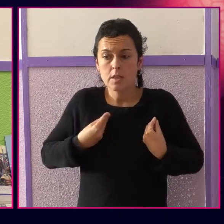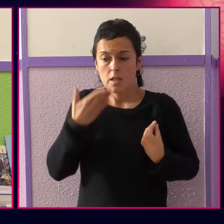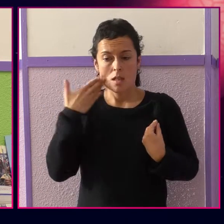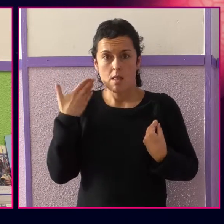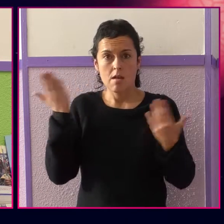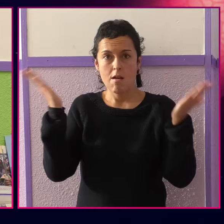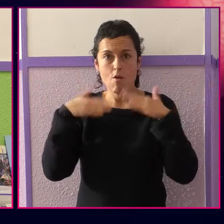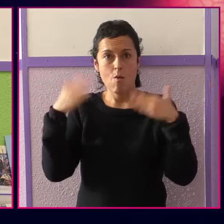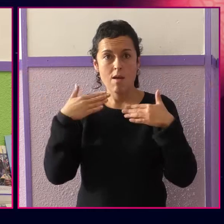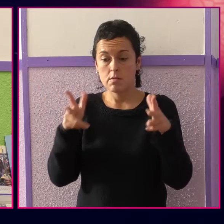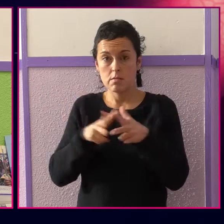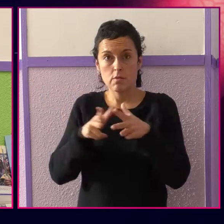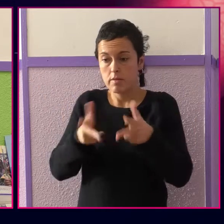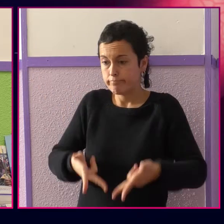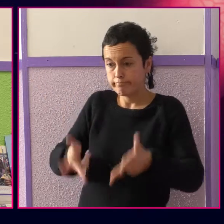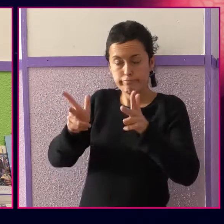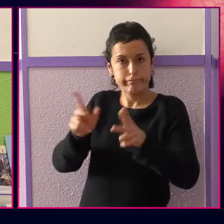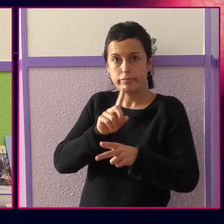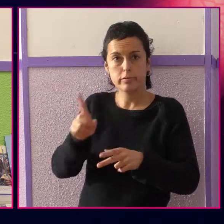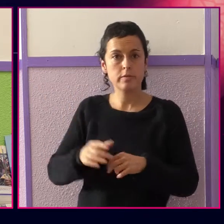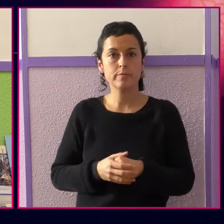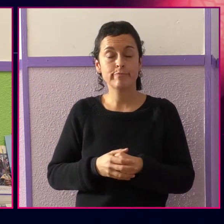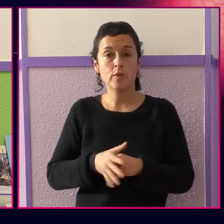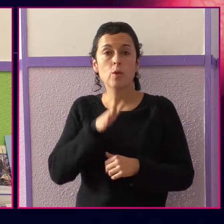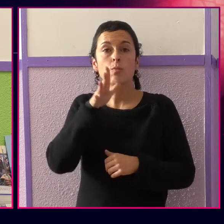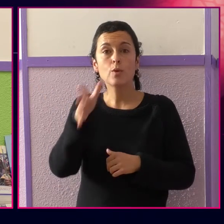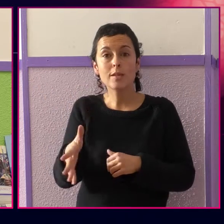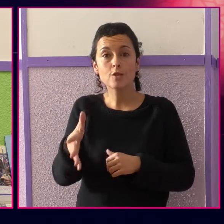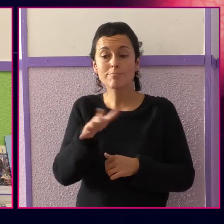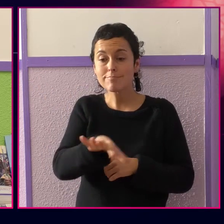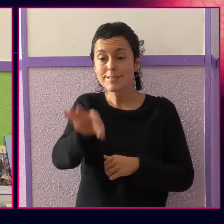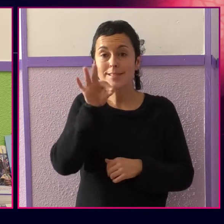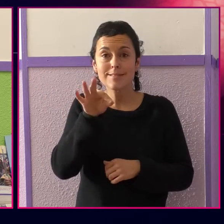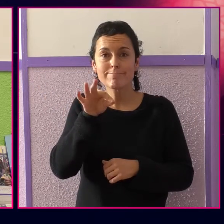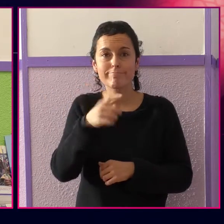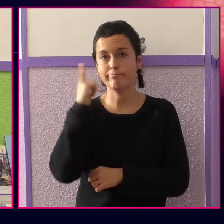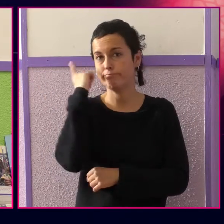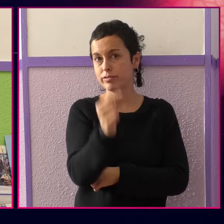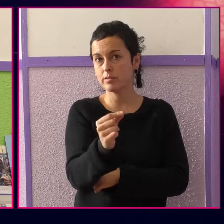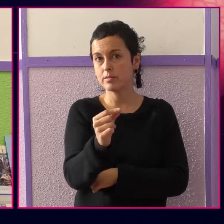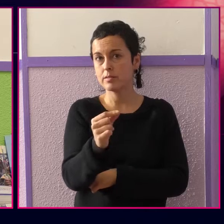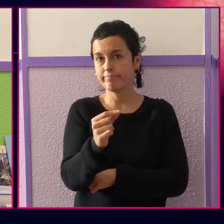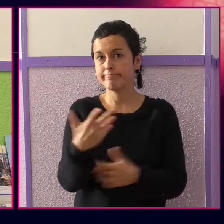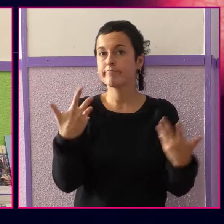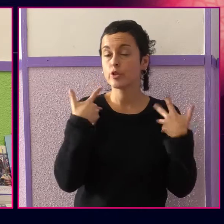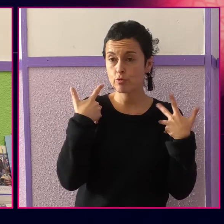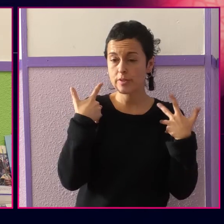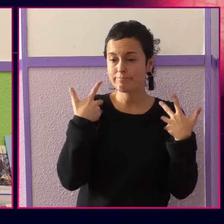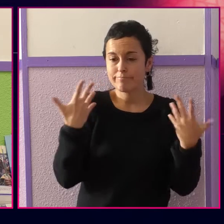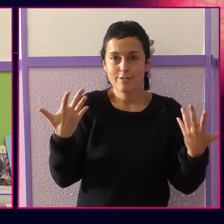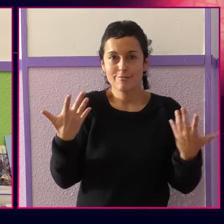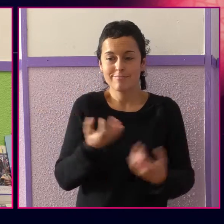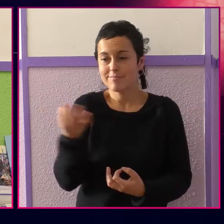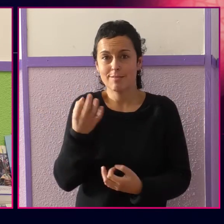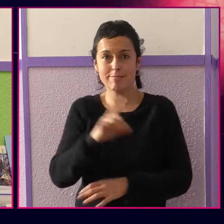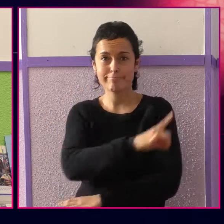mundo que no da las mínimas opciones para una vida digna en el territorio que a una le vio nacer y que por eso mismo la decisión de